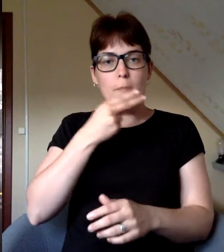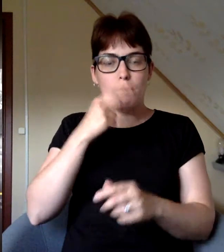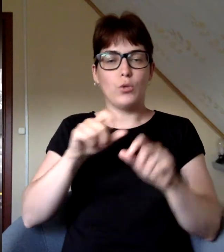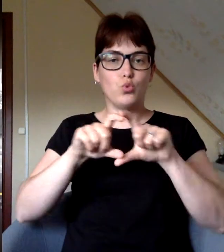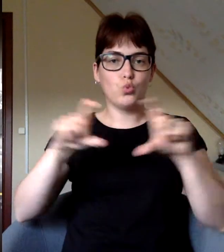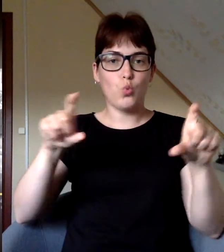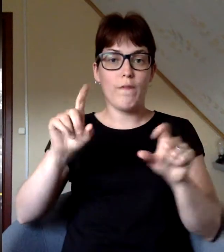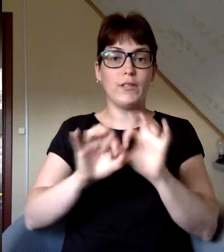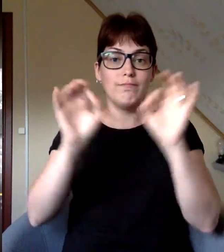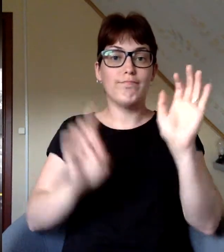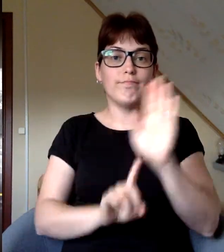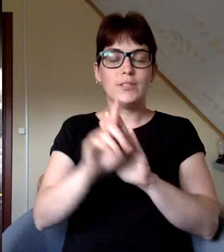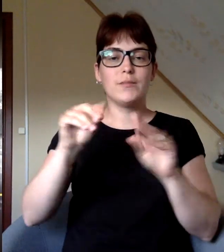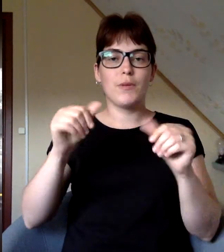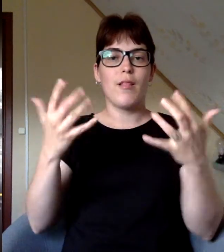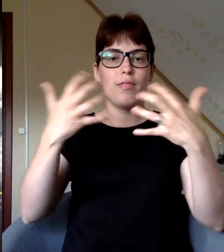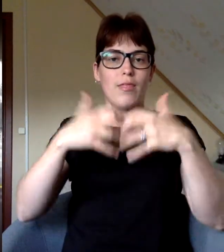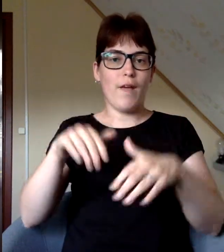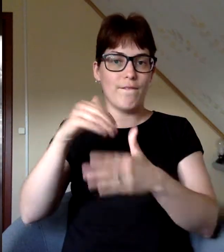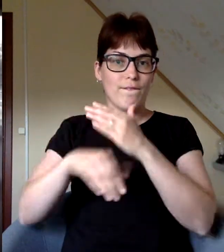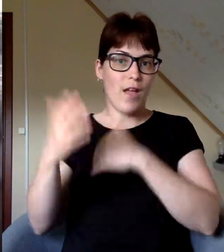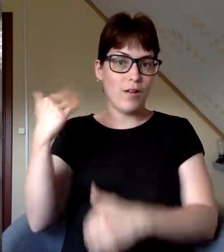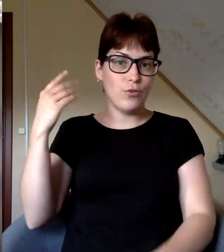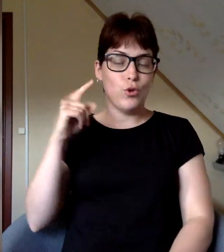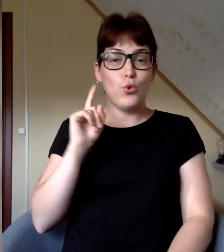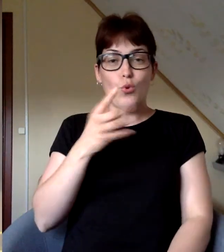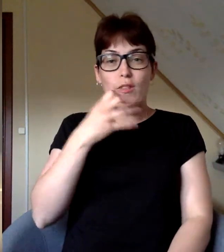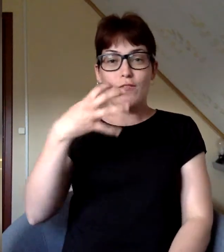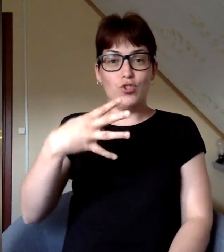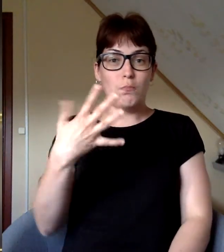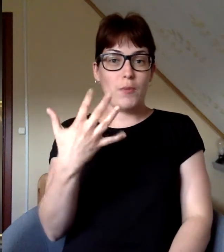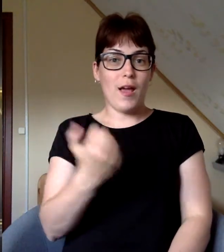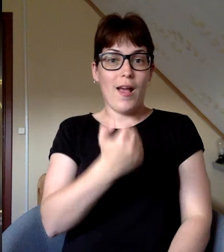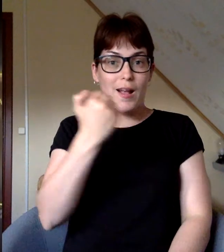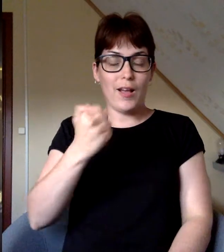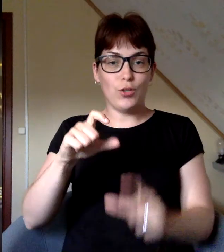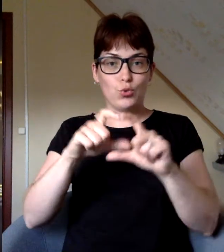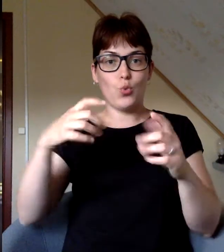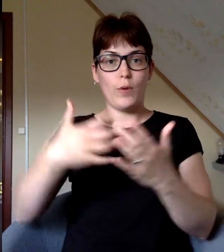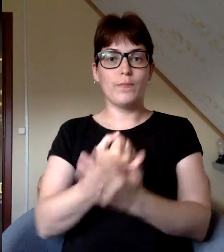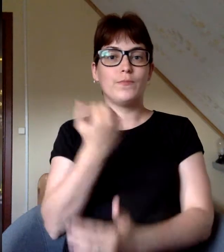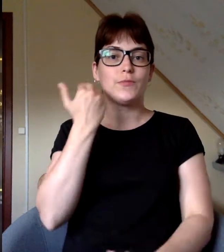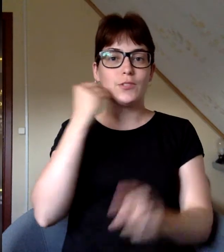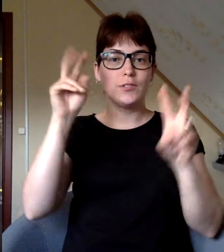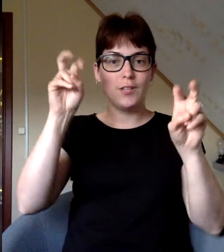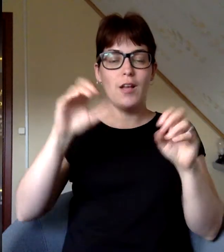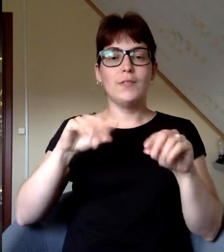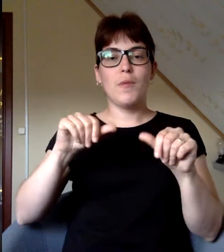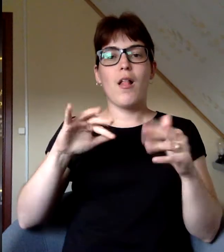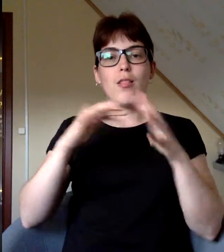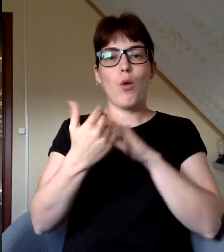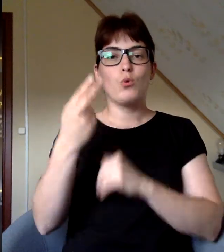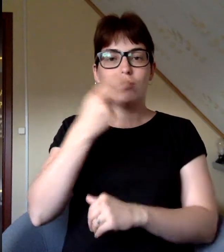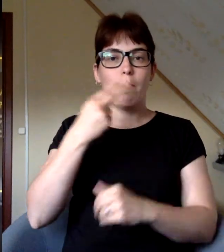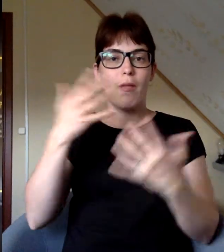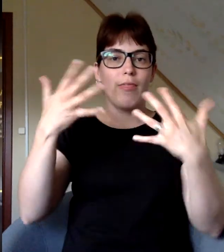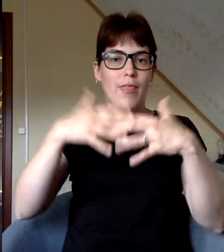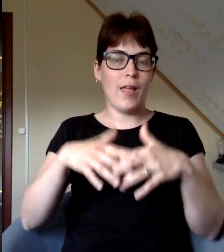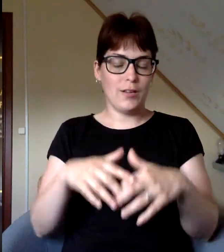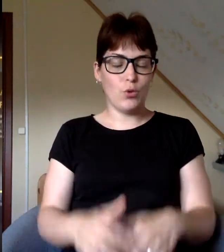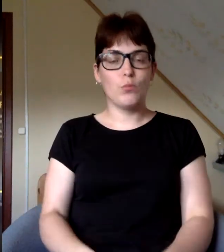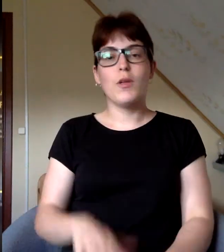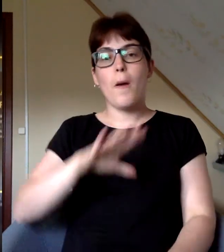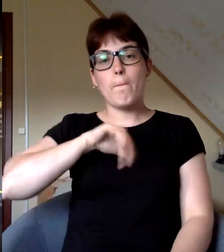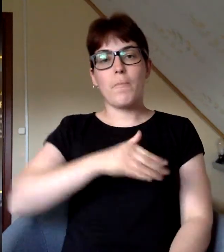kas aizsāk Smeltenes tehnikuma vēsturi. No 1945. gada skola iegūst Smeltenes lauksaimniecības tehnikuma